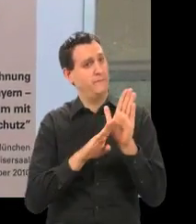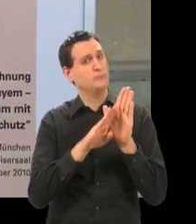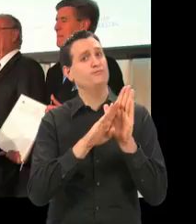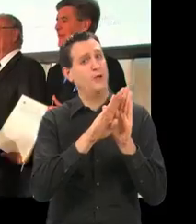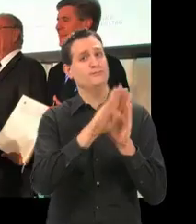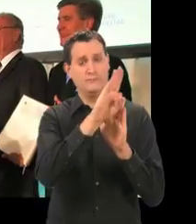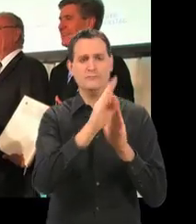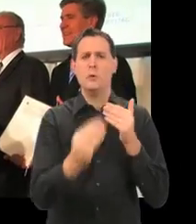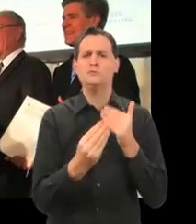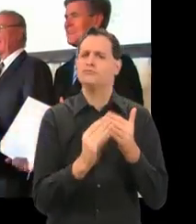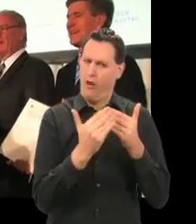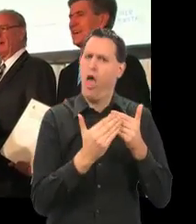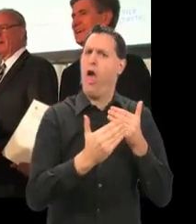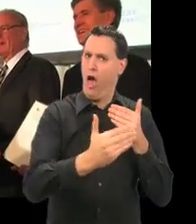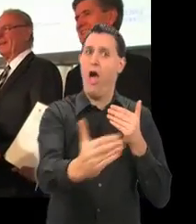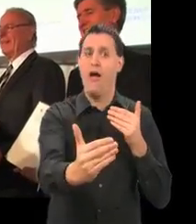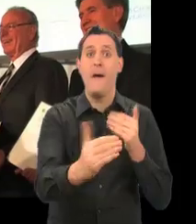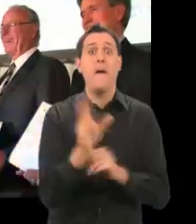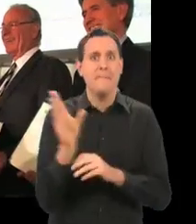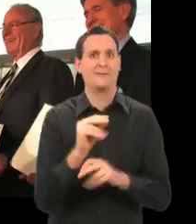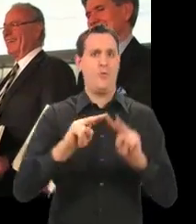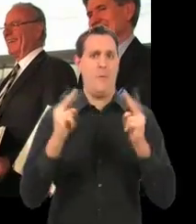bayerischen Staatsregierung und der bayerischen Wirtschaft unterzeichnet wurde.